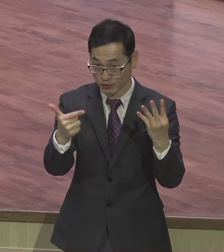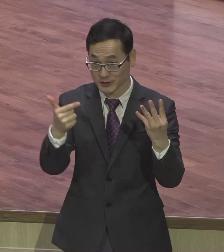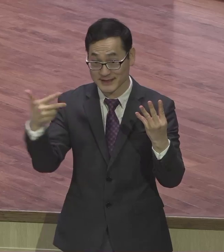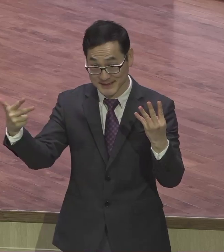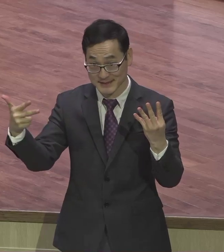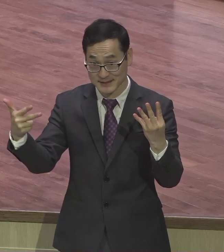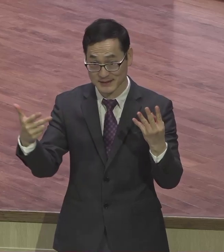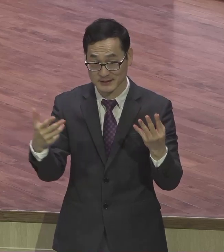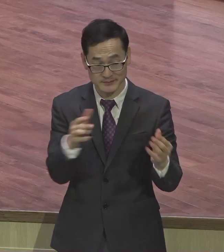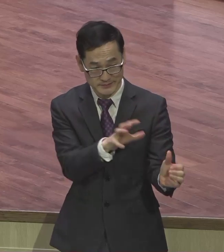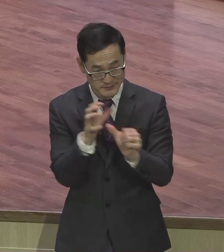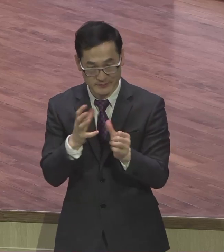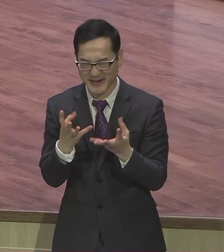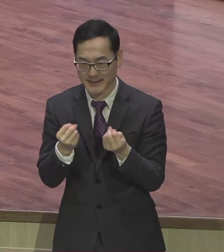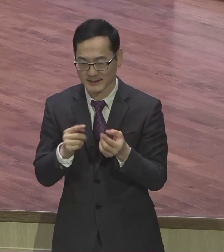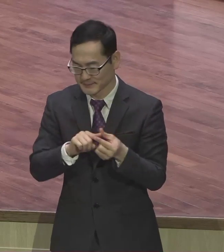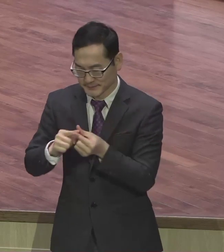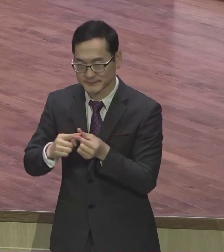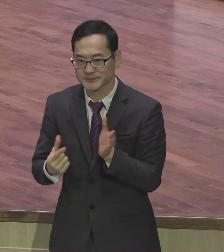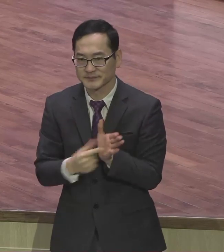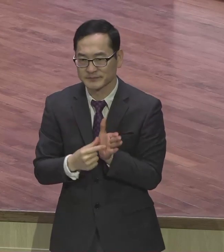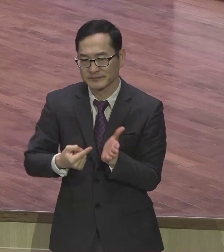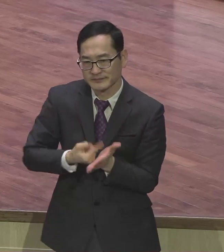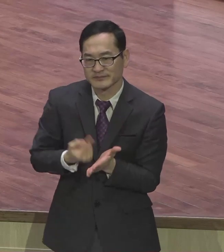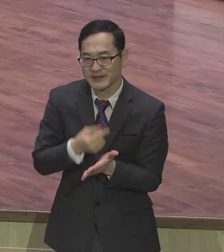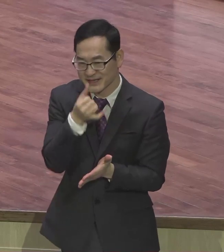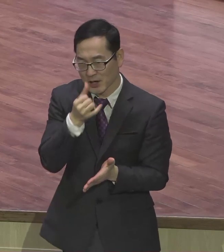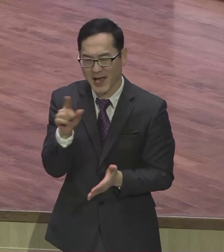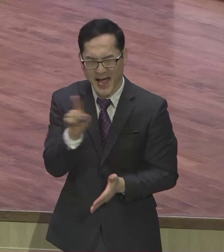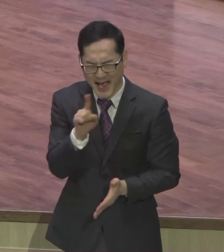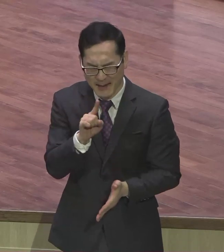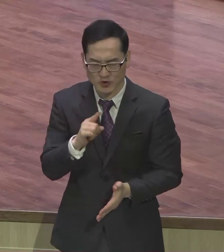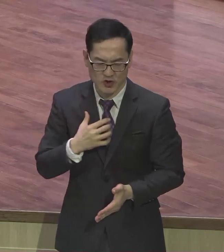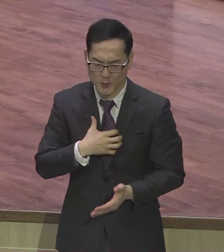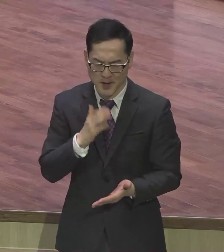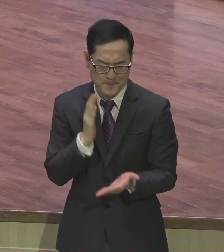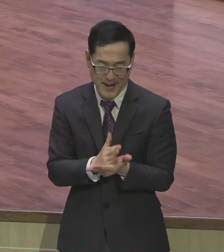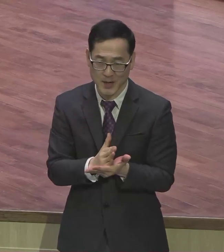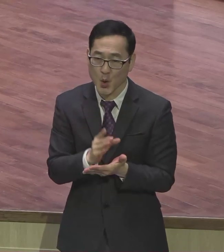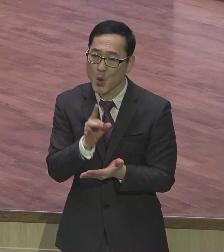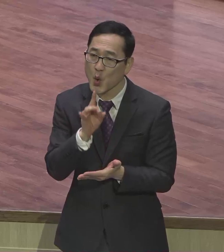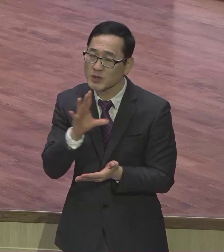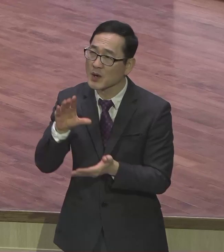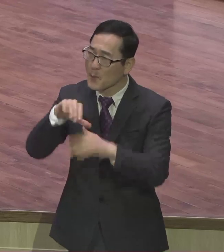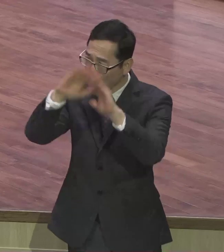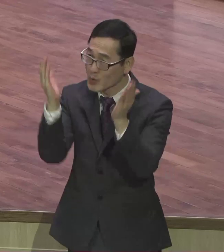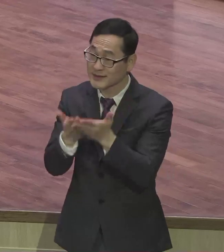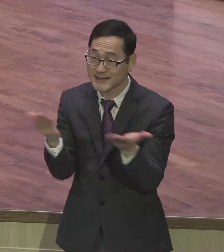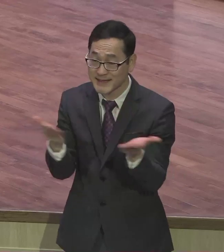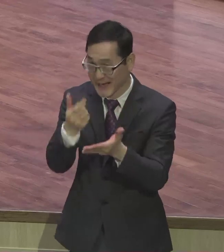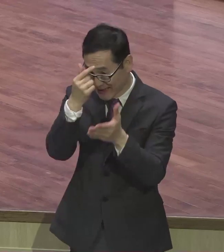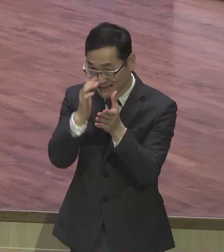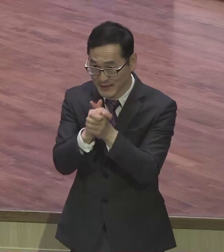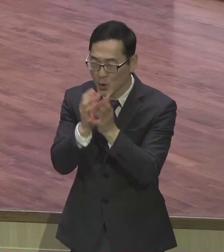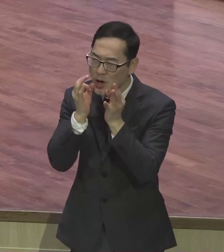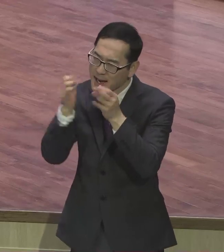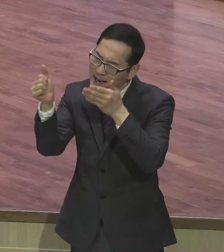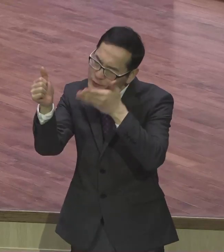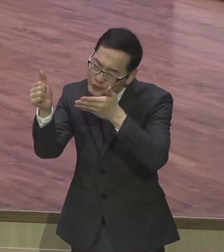인용하죠 아무것도 염려하지 말고 다만 모든 일에 기도와 강구로 너희가 구할